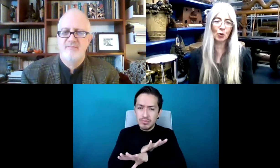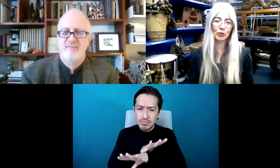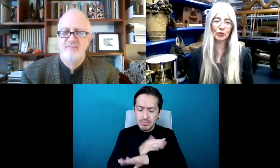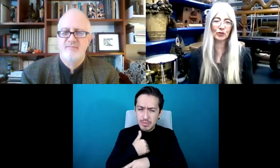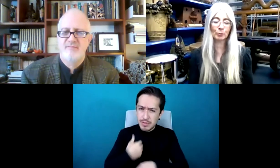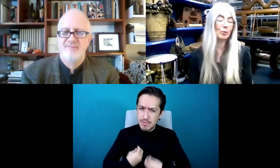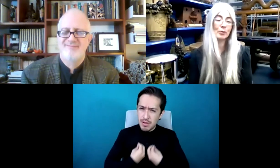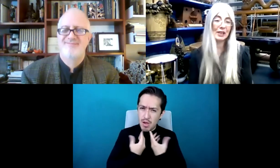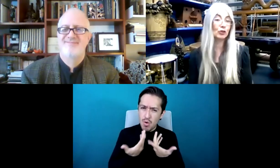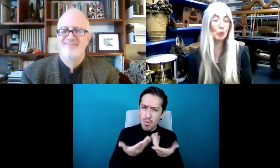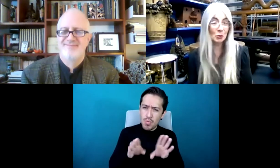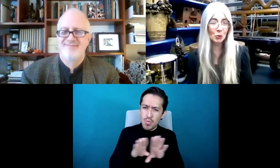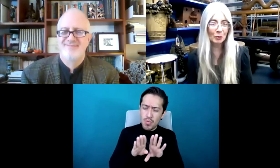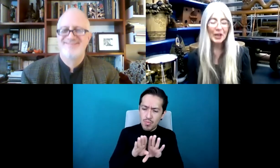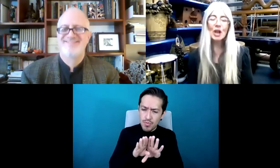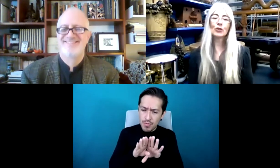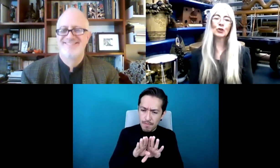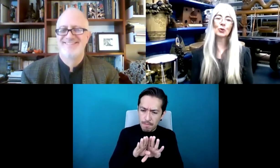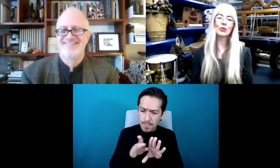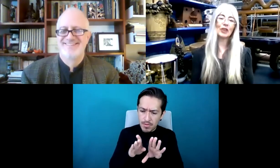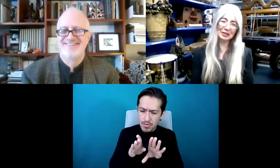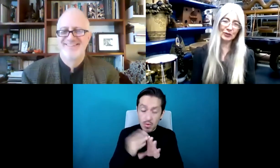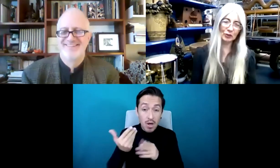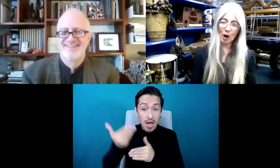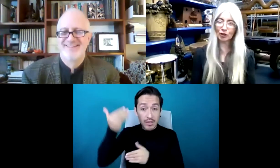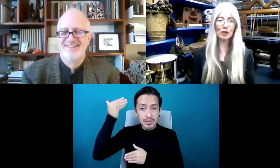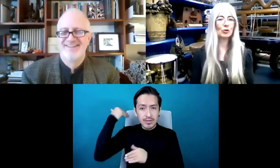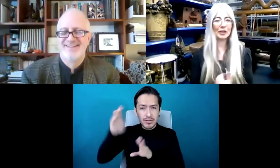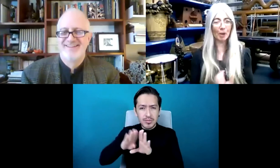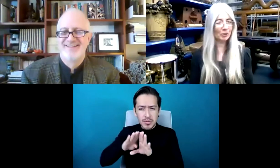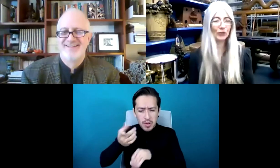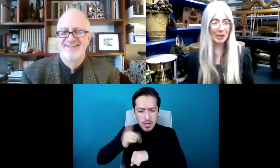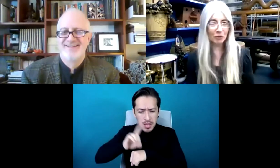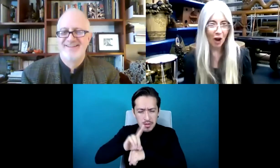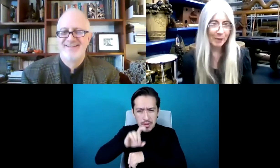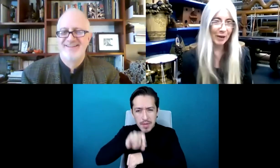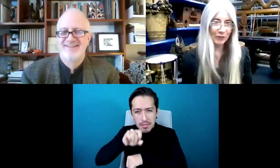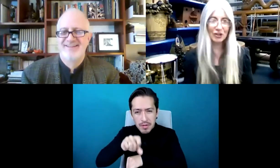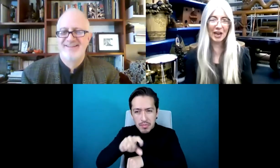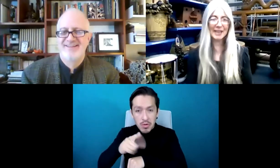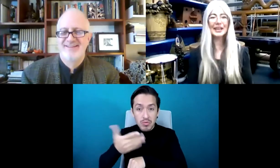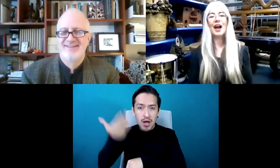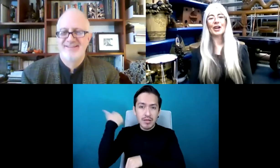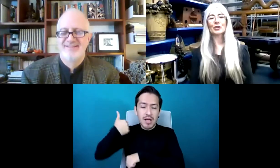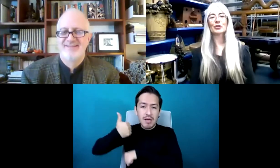no tenía ninguna rutina desde que estaba en la escuela primaria. Entonces